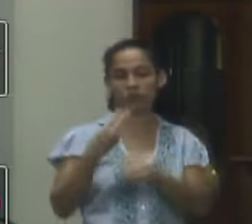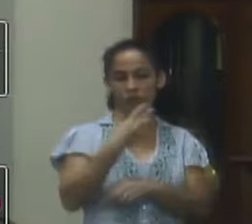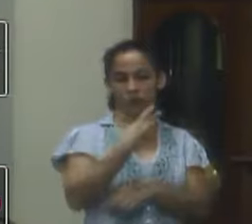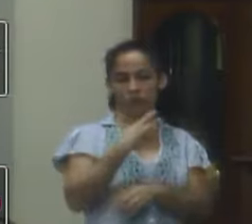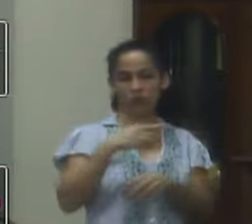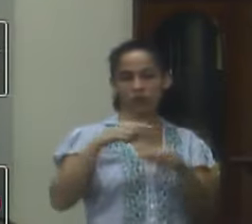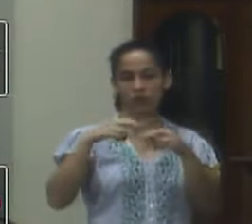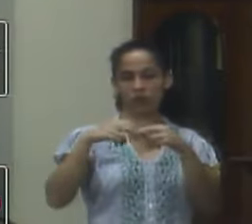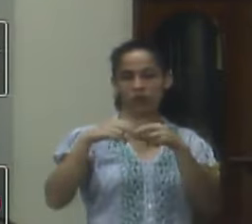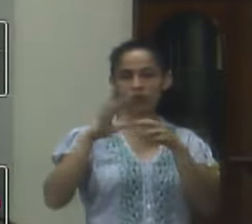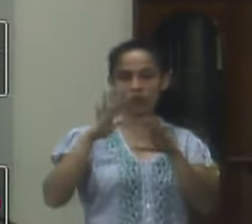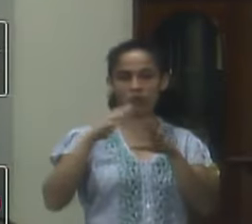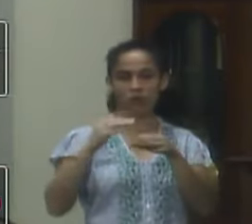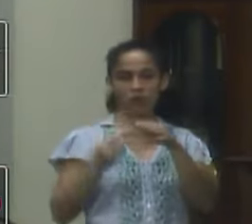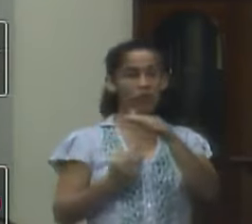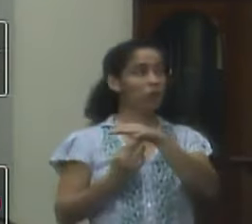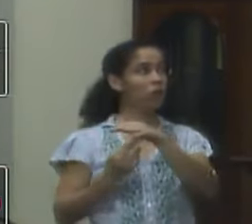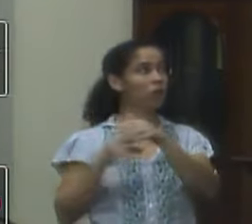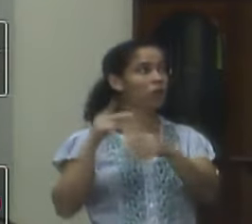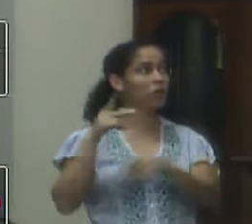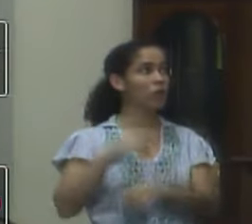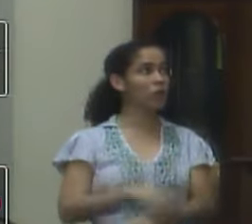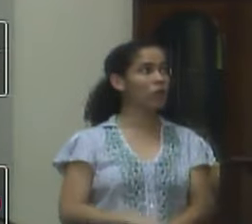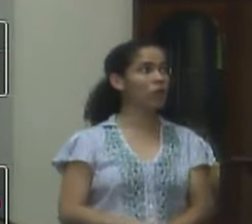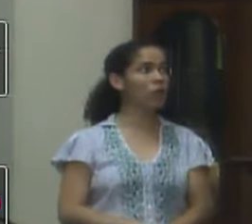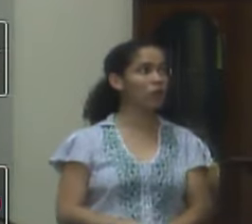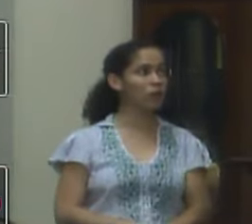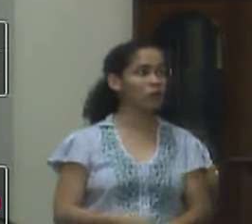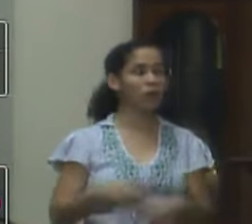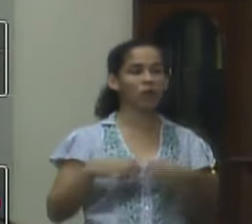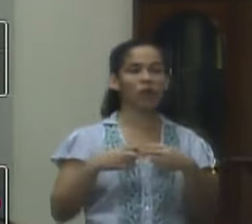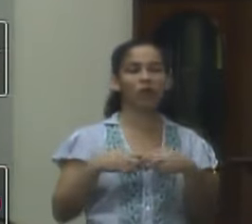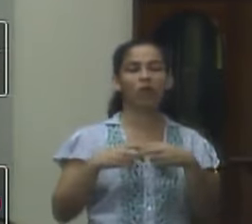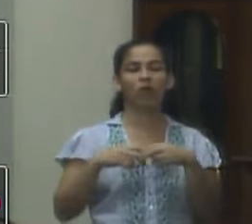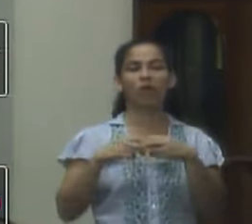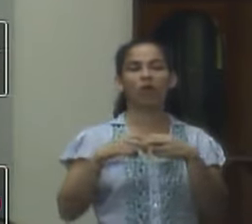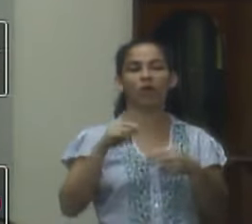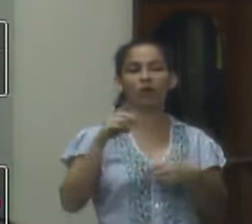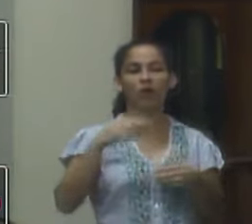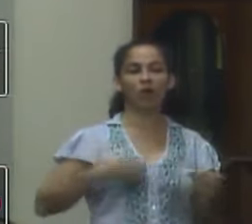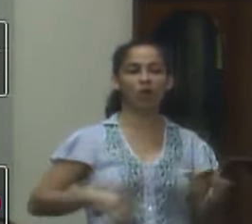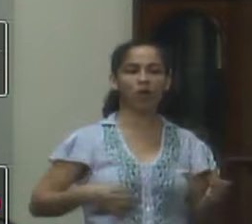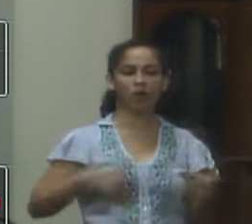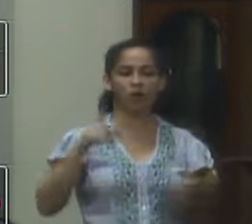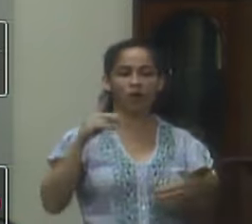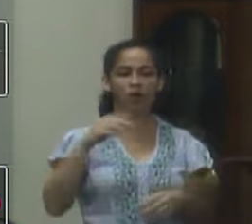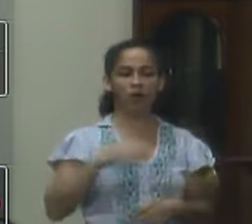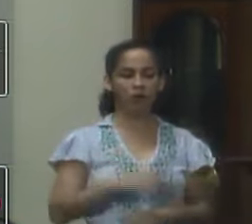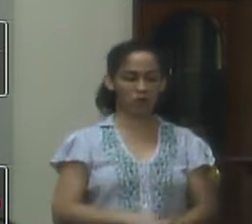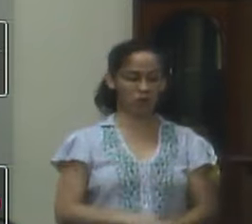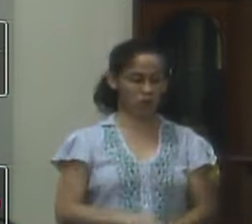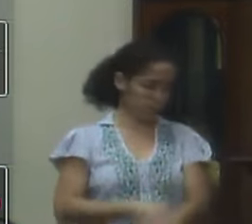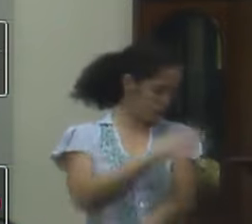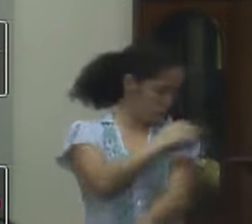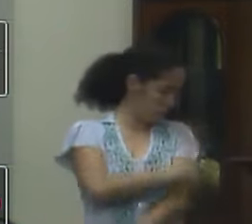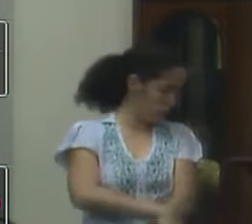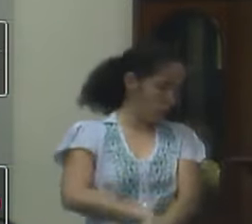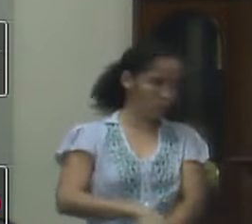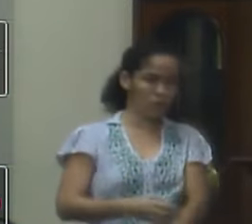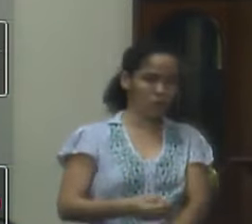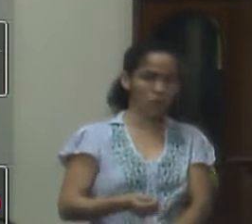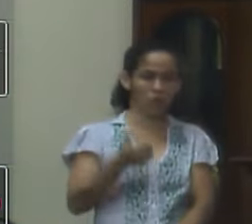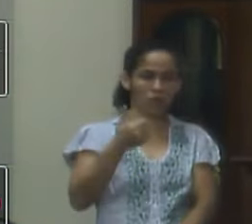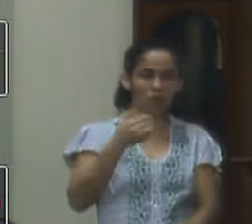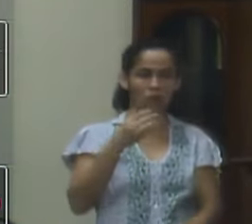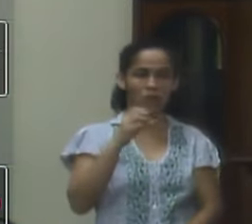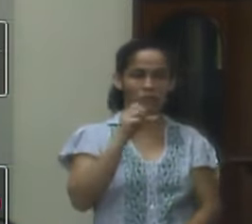reformados na nossa rodoviária o trem turístico de conservatória são quase oito quilômetros